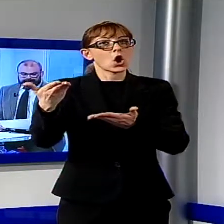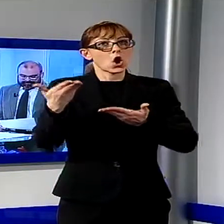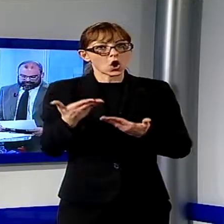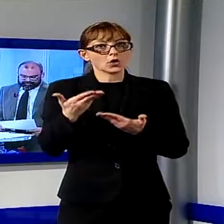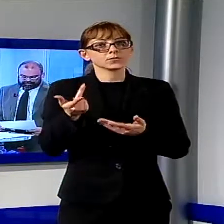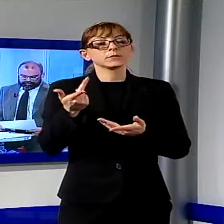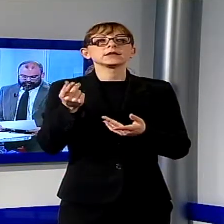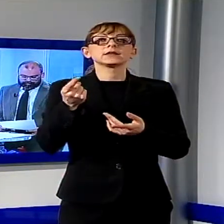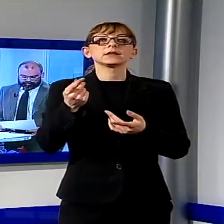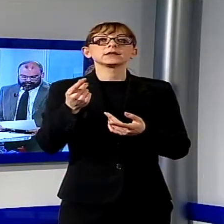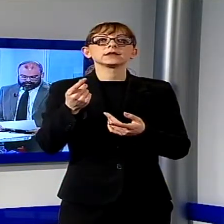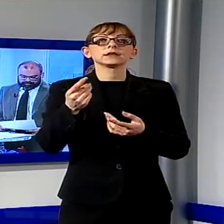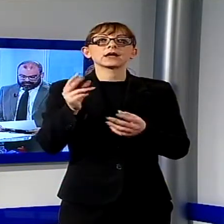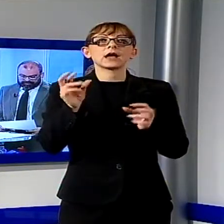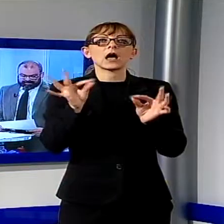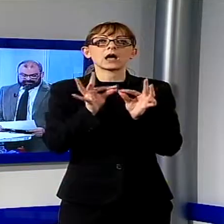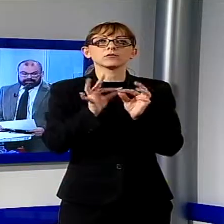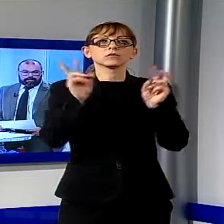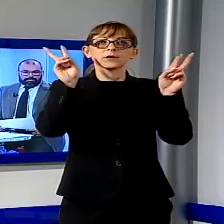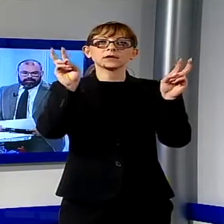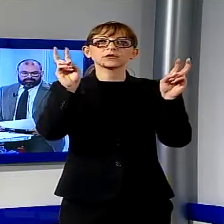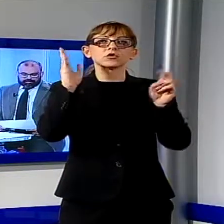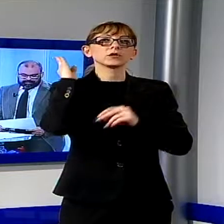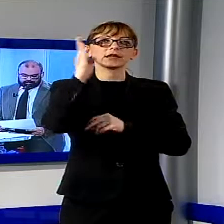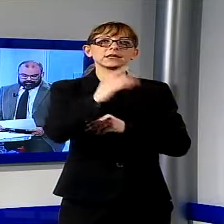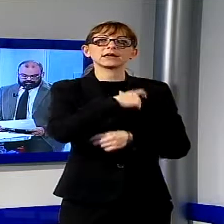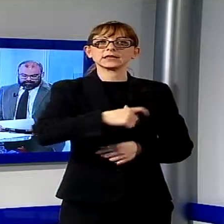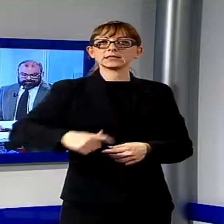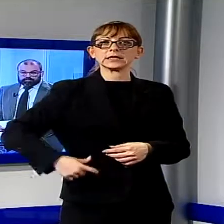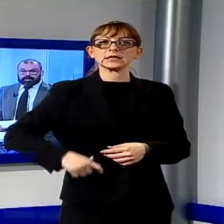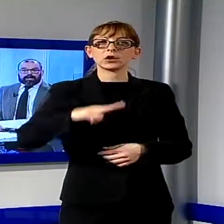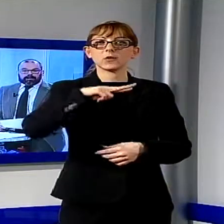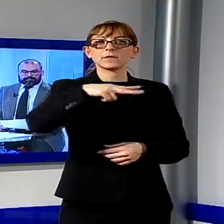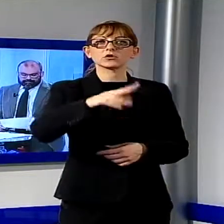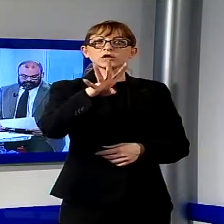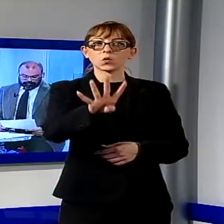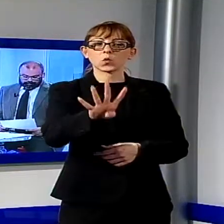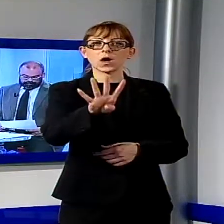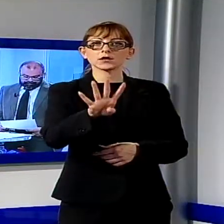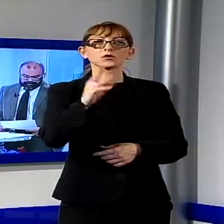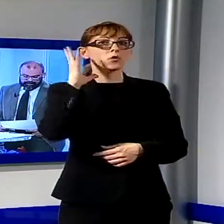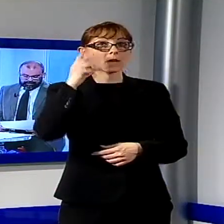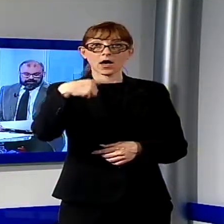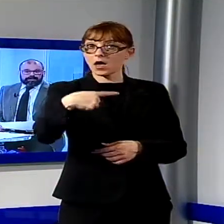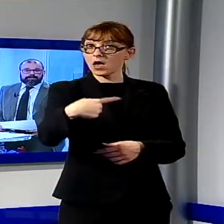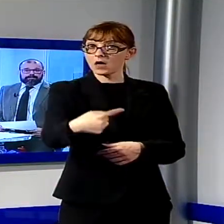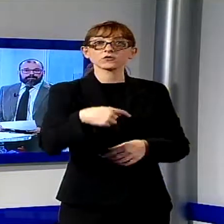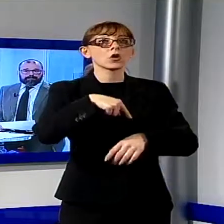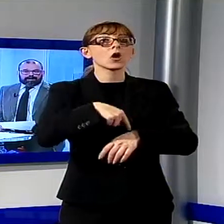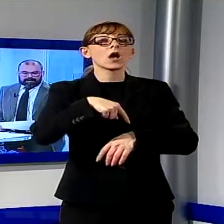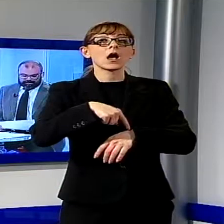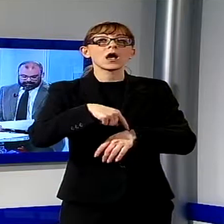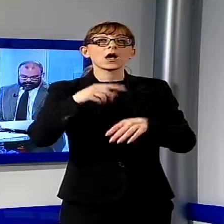di diretta Sindaco in onda sulla nostra emittente, mercoledì 4 marzo alle 21. Angelini